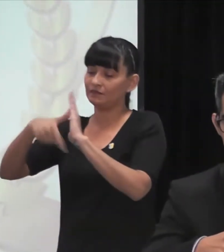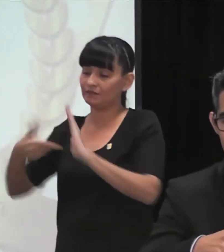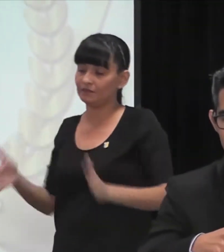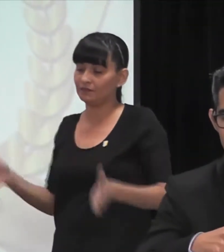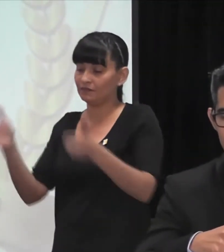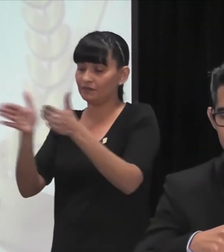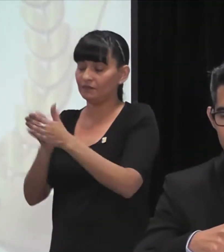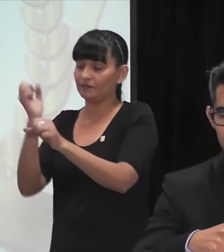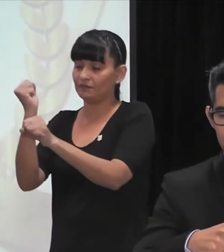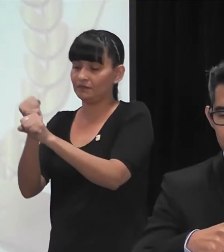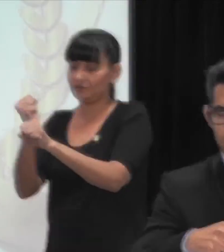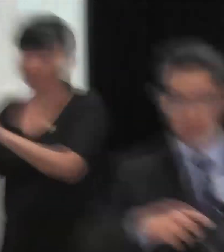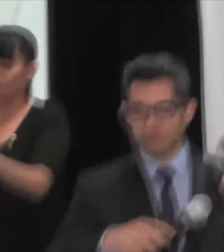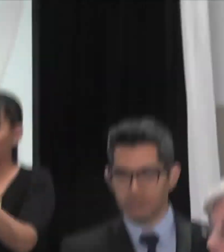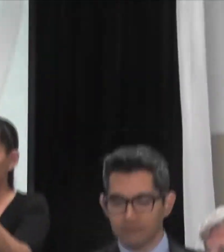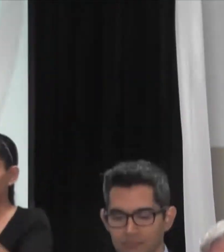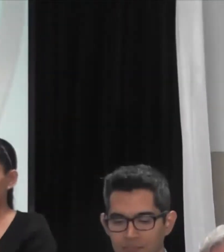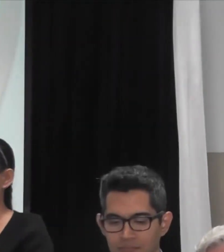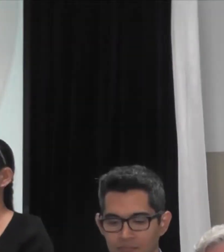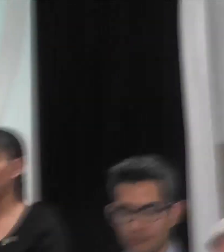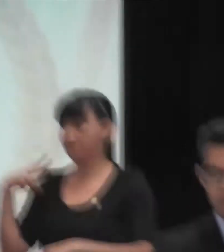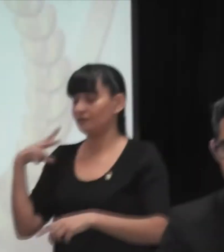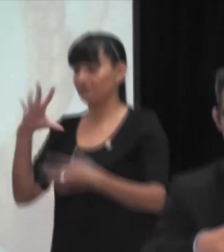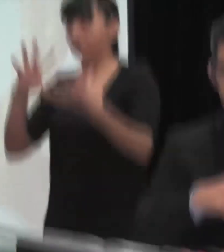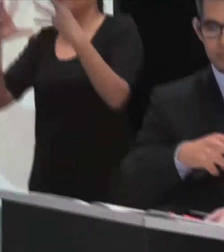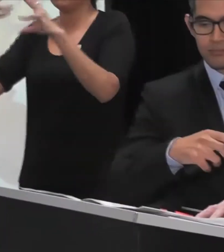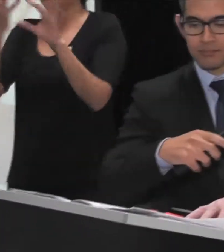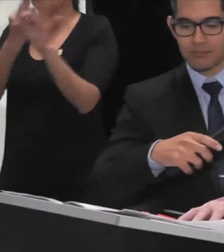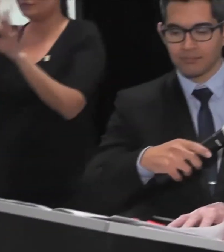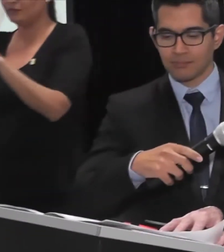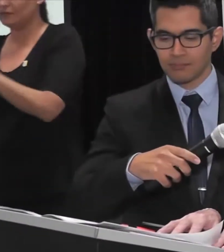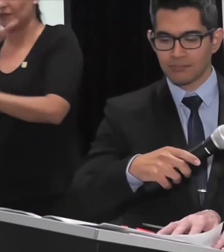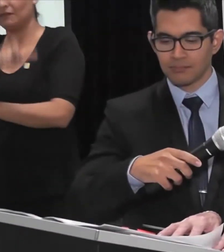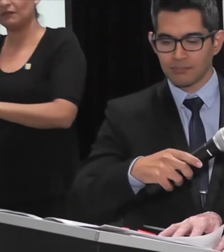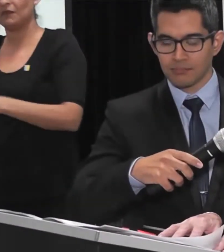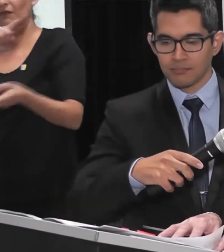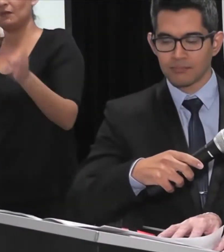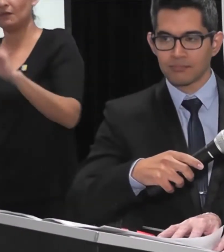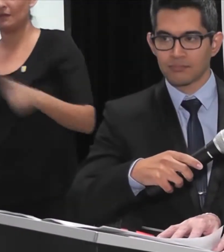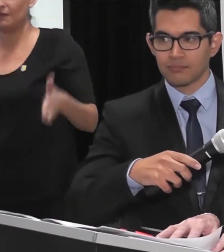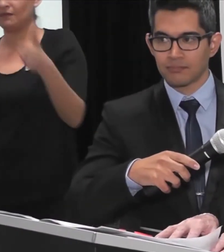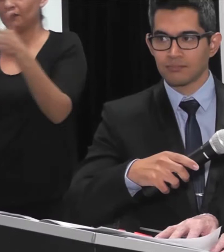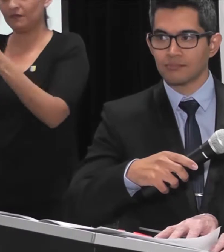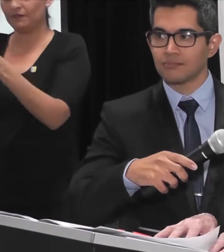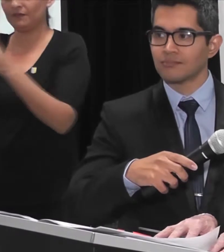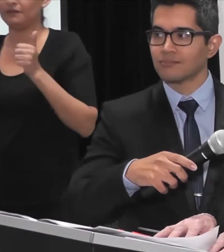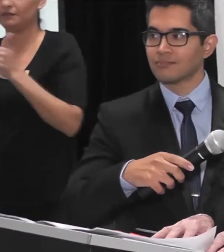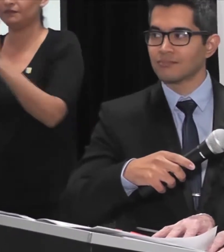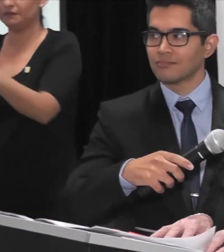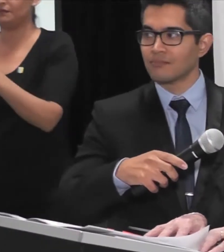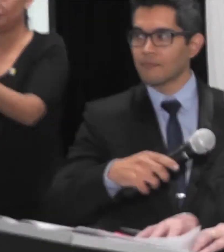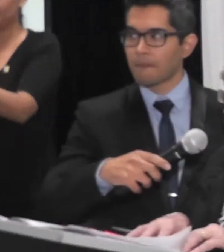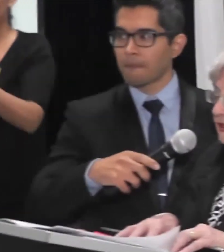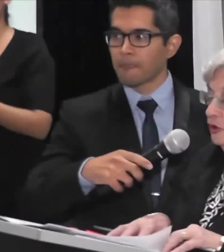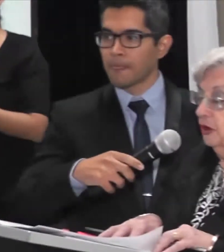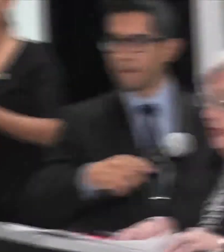Servicio Nacional de Enseñanza Privada, apoyando nuestra gesta. Y recordar siempre